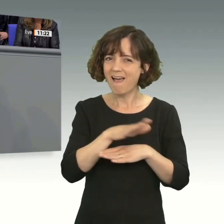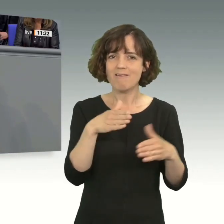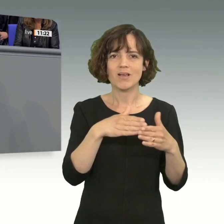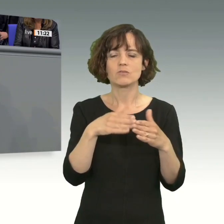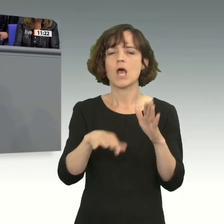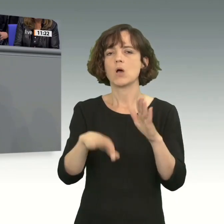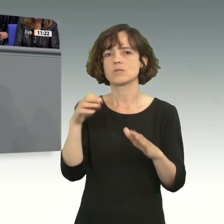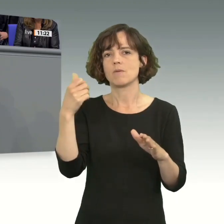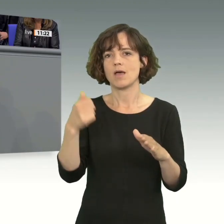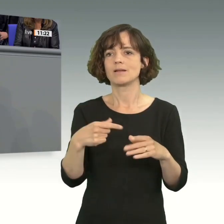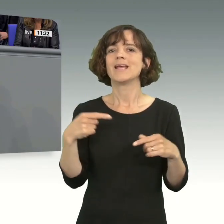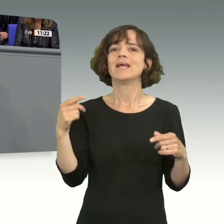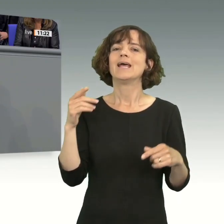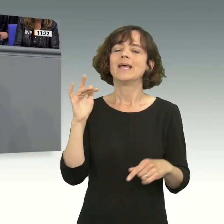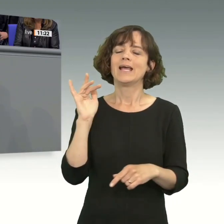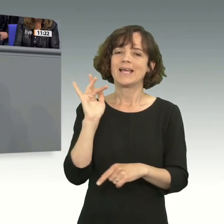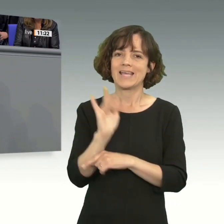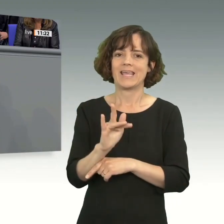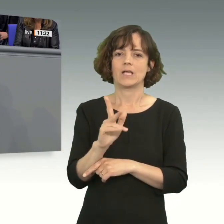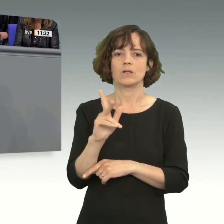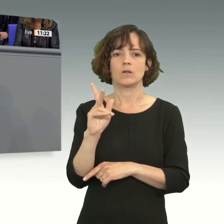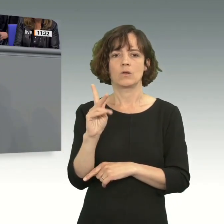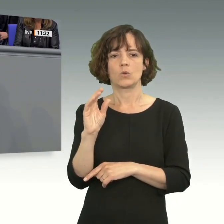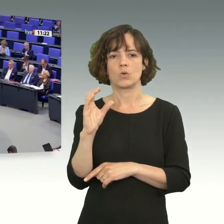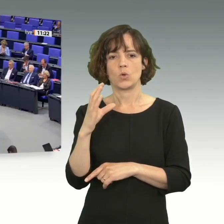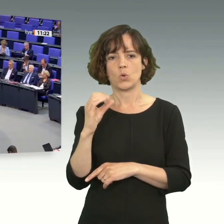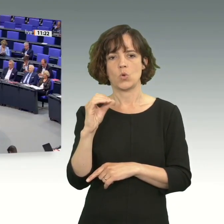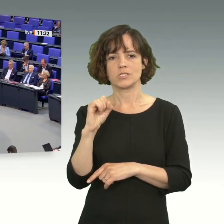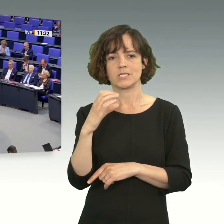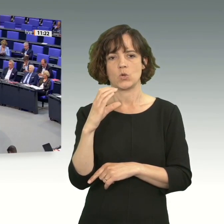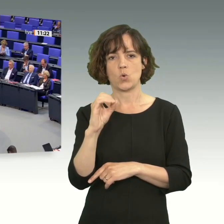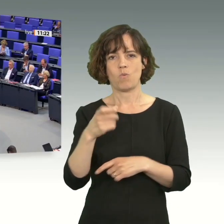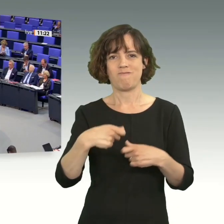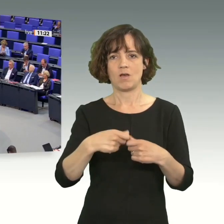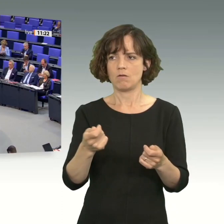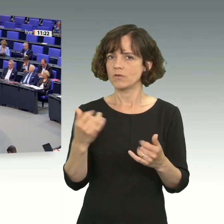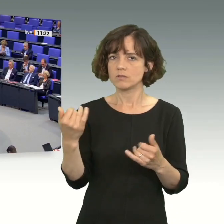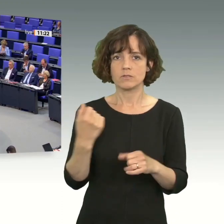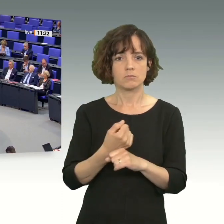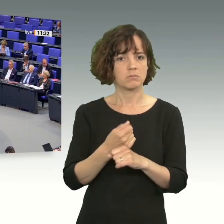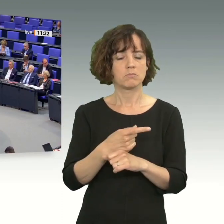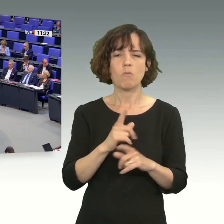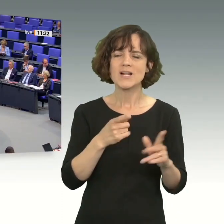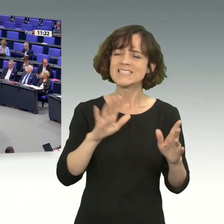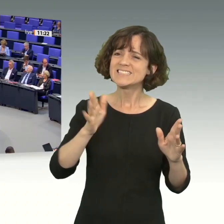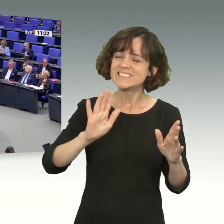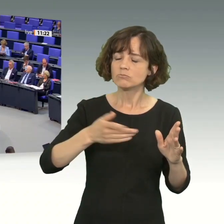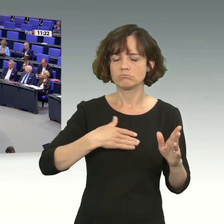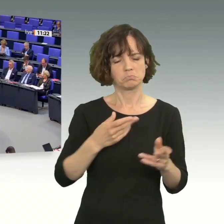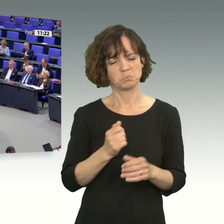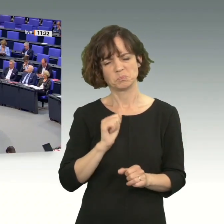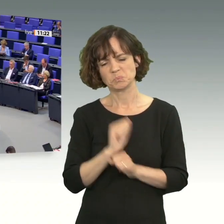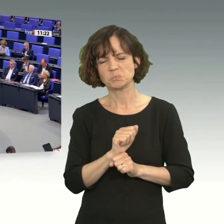auf eine gegen den Costco-Verkauf waren, haben Sie am Ende jetzt das hier einmal durchgezogen, gegen alle Bedenken. Und auch in der